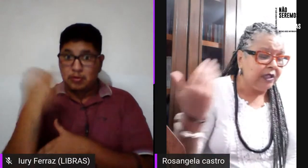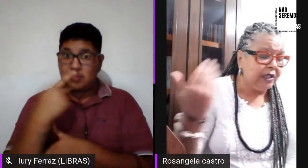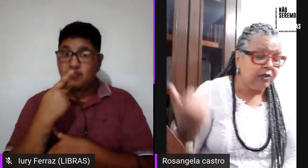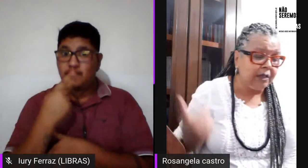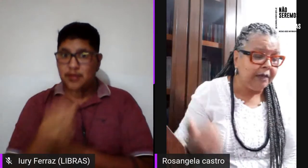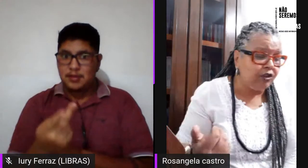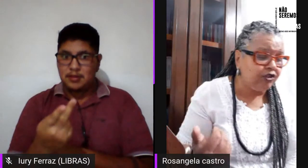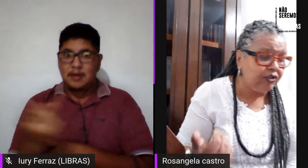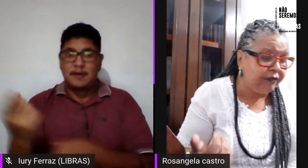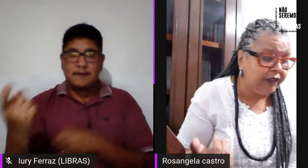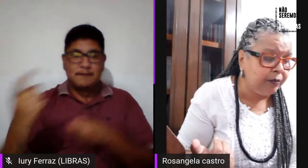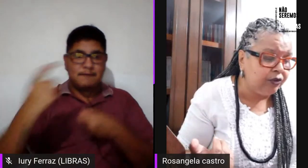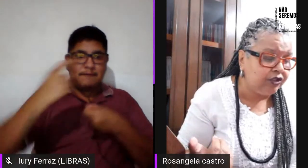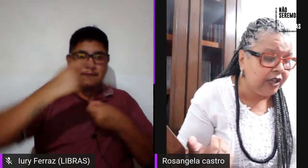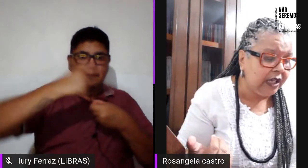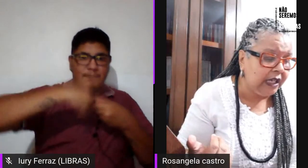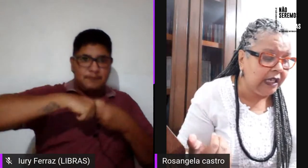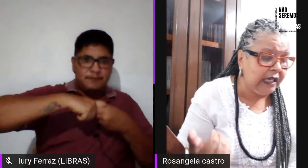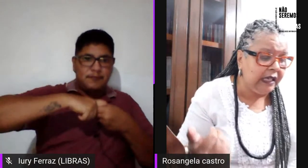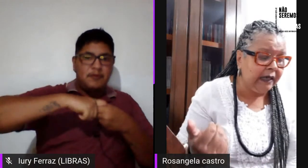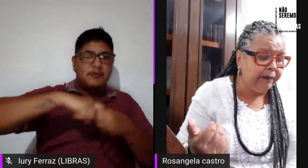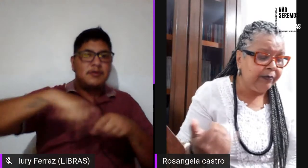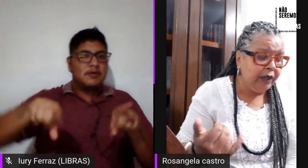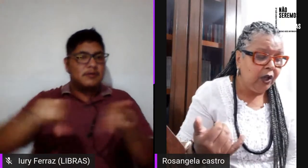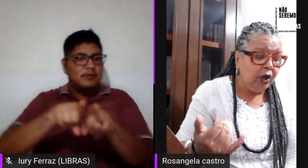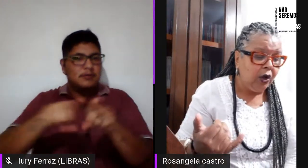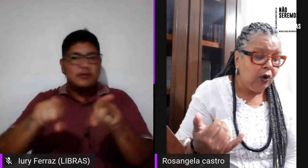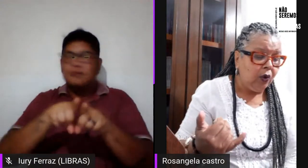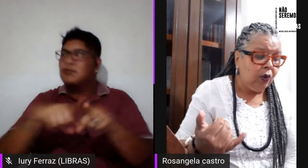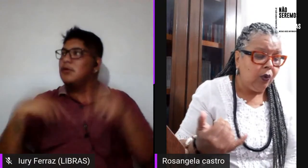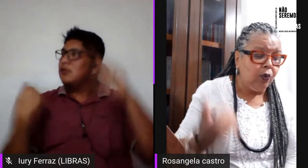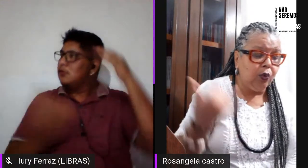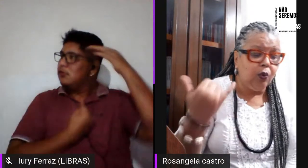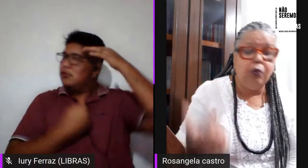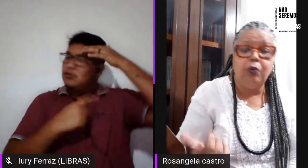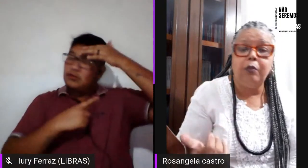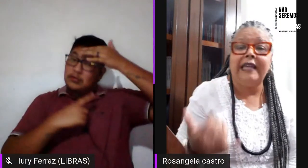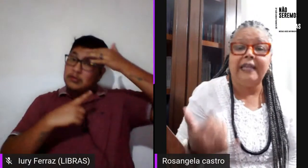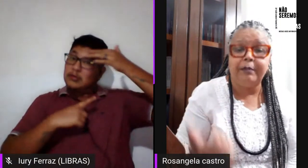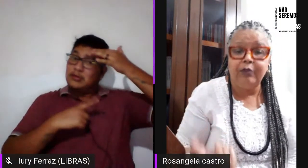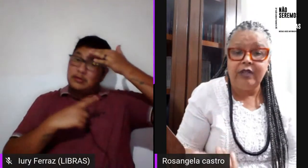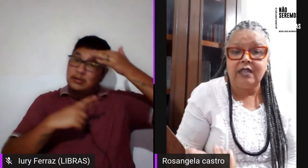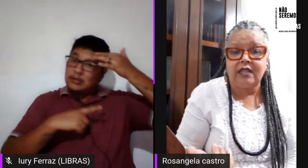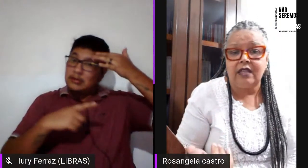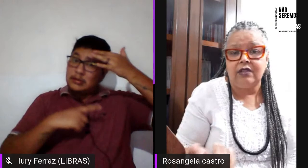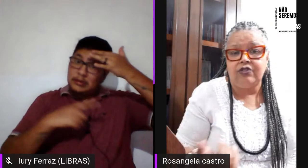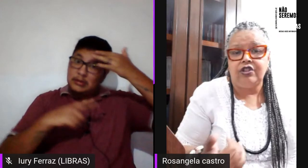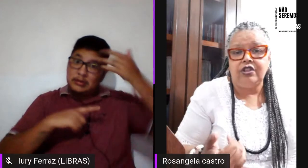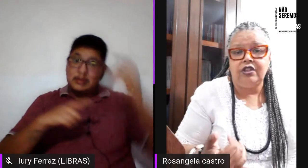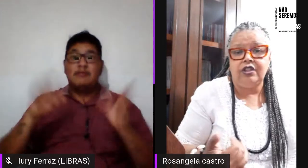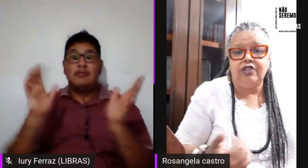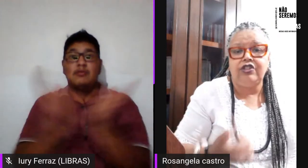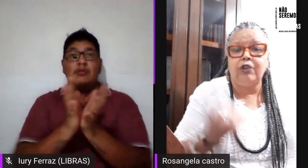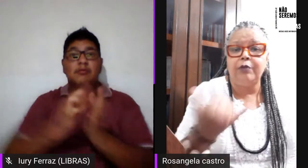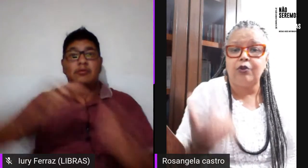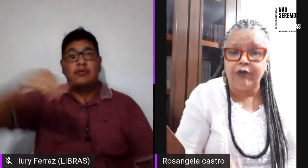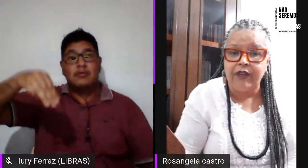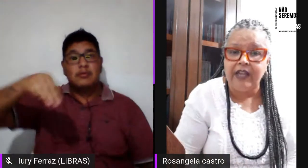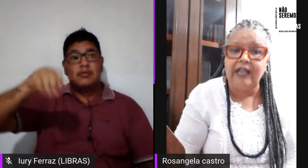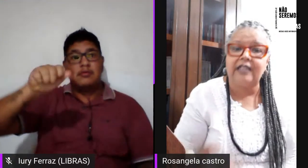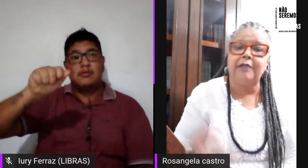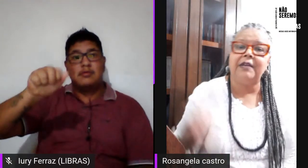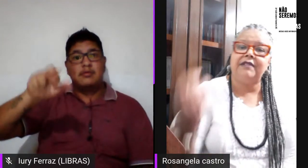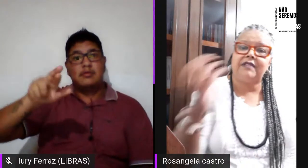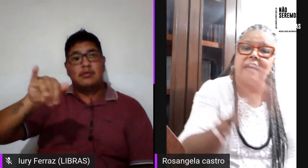Voltando, também nós tivemos o Maria Bonita de Delmiro